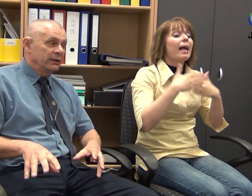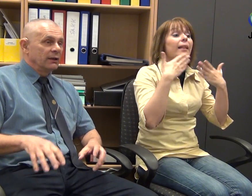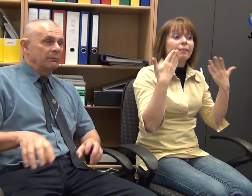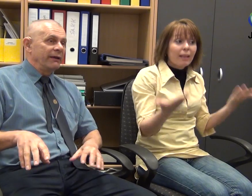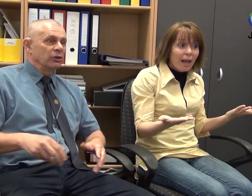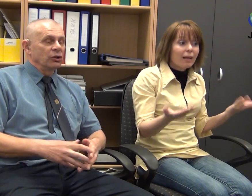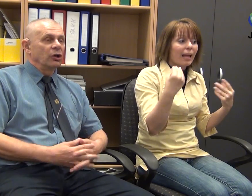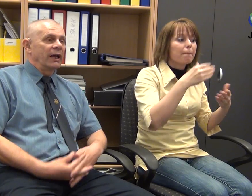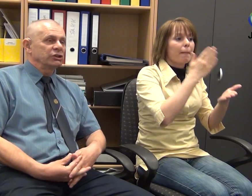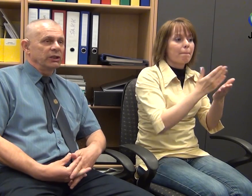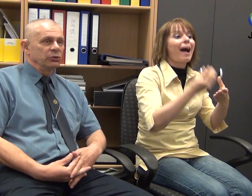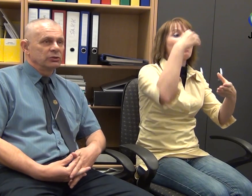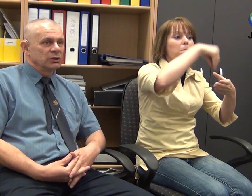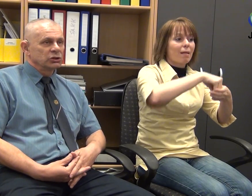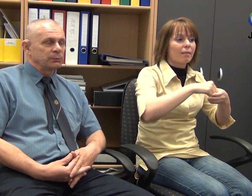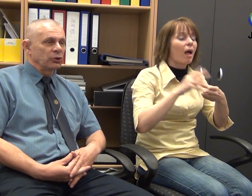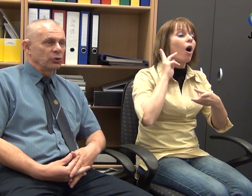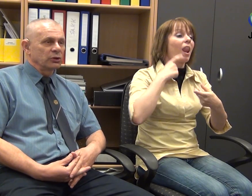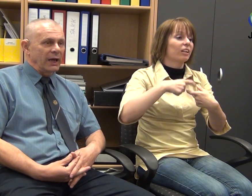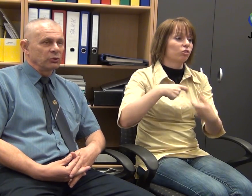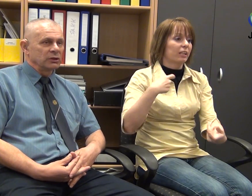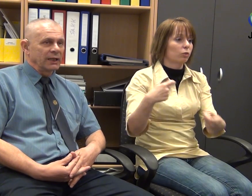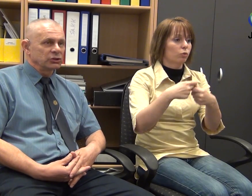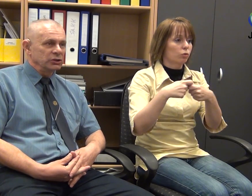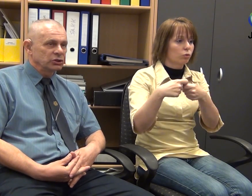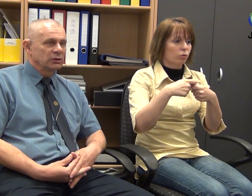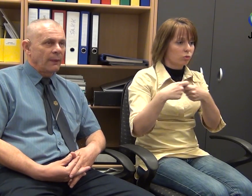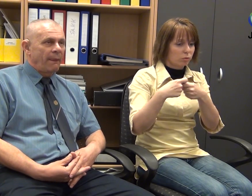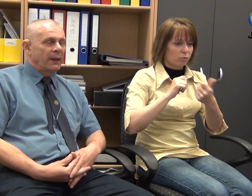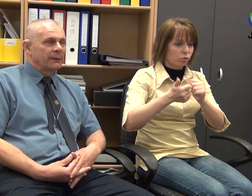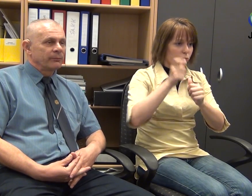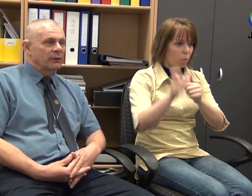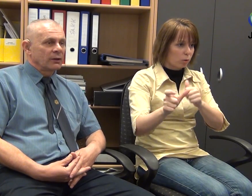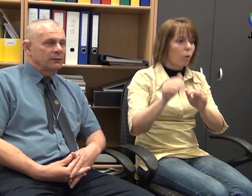ebben van a hallássirült sporttorok támogatása is.